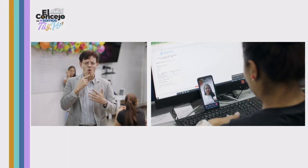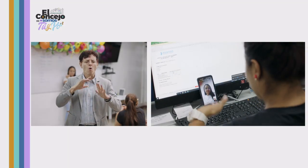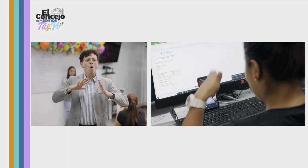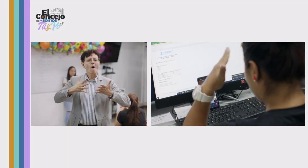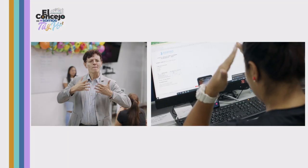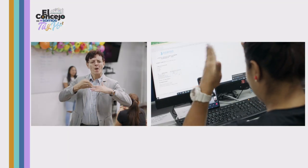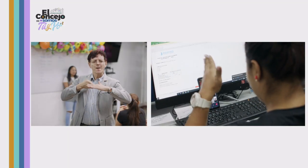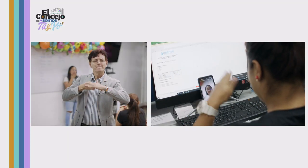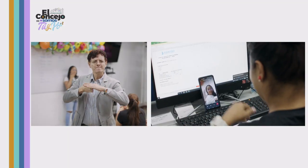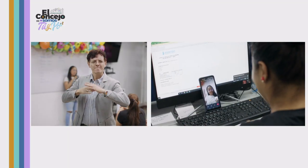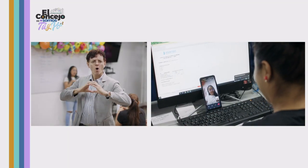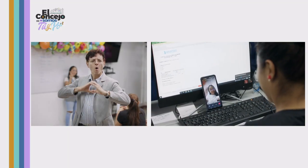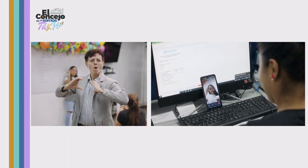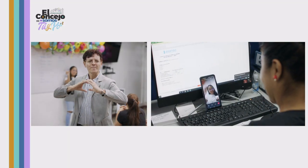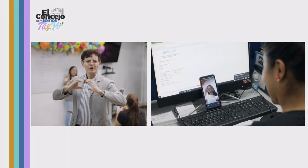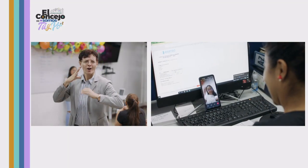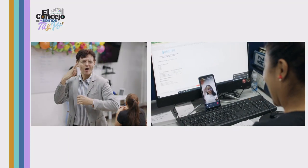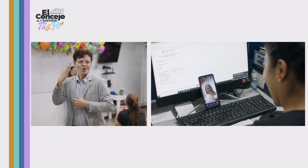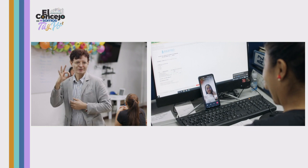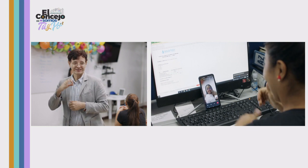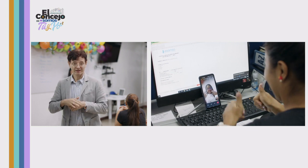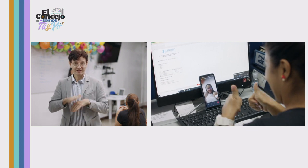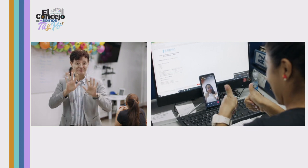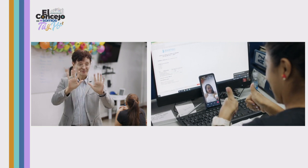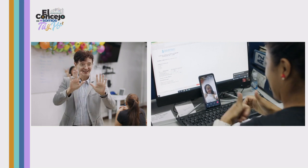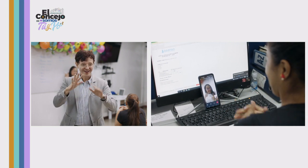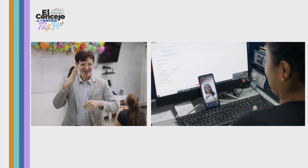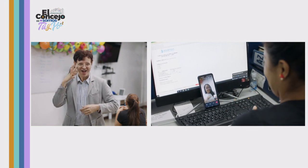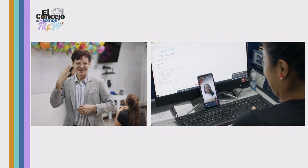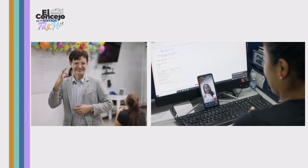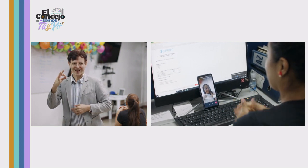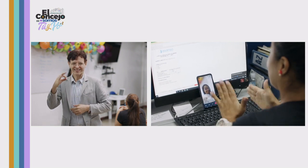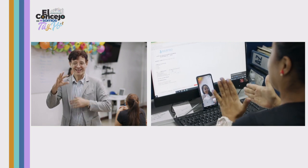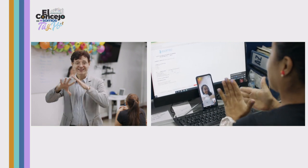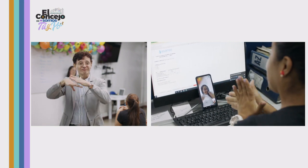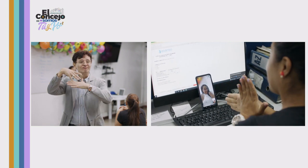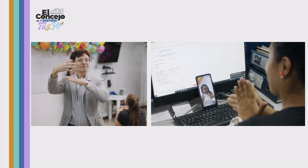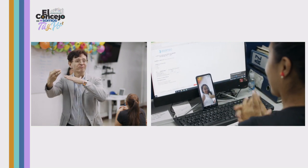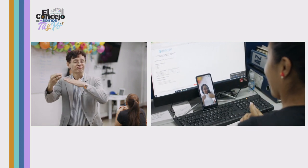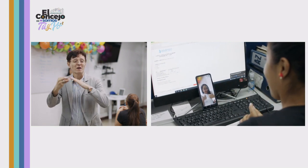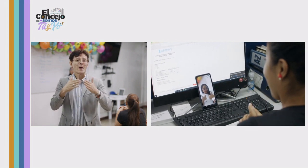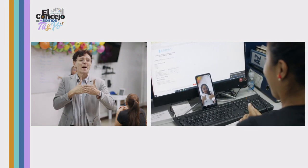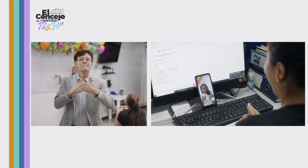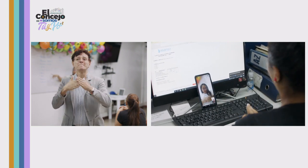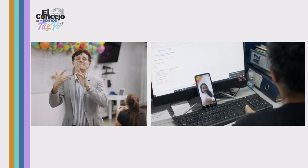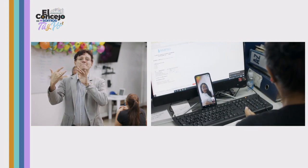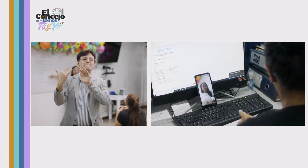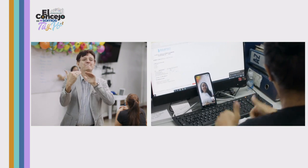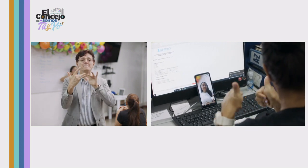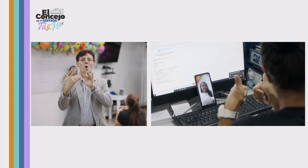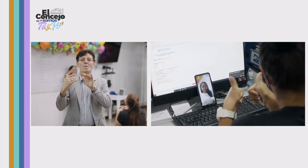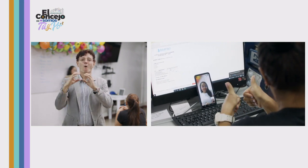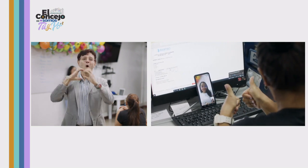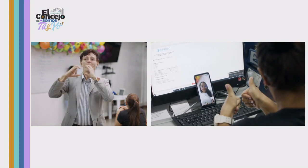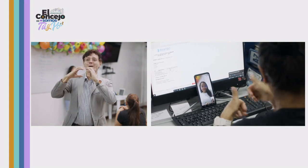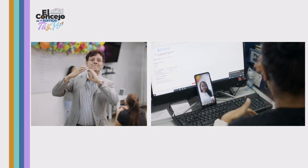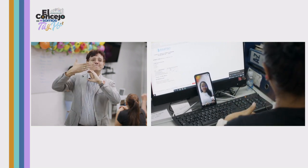Bueno, para mí es muy importante la comunicación y la accesibilidad en temas de barrera de